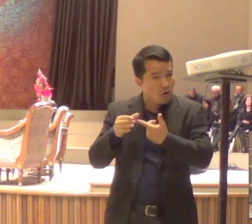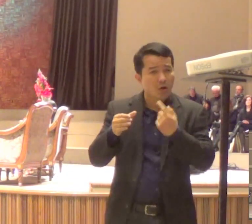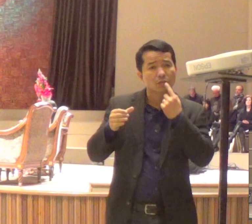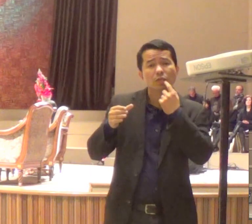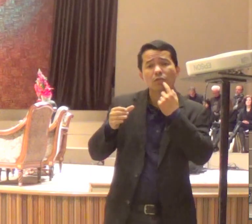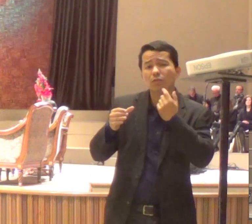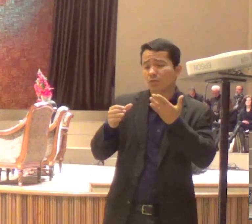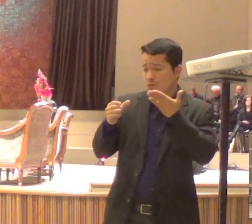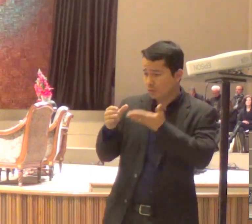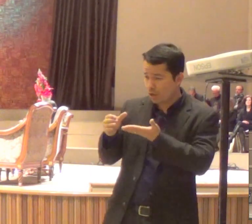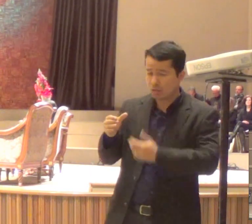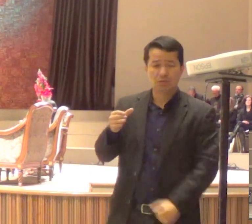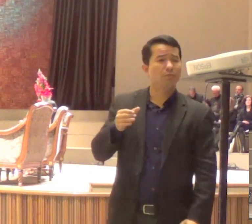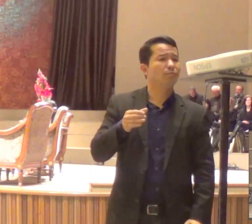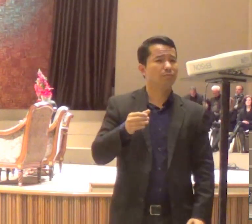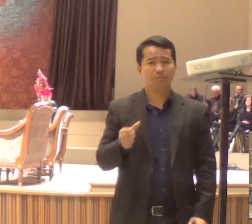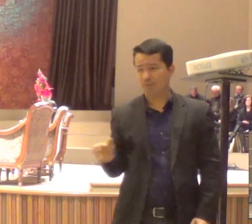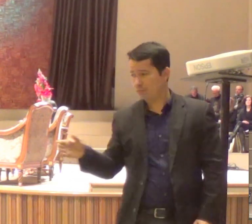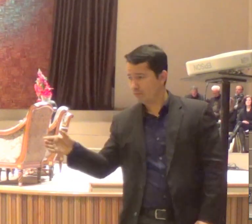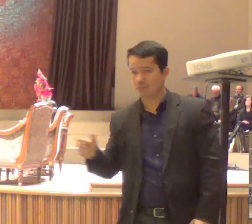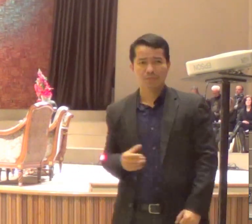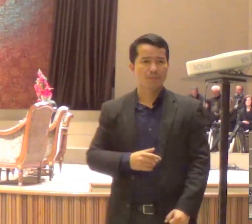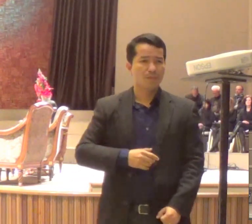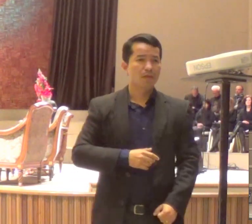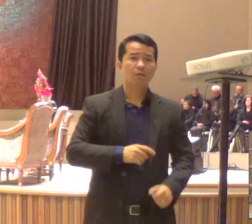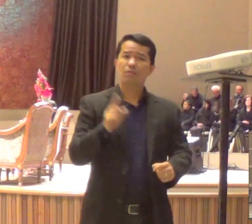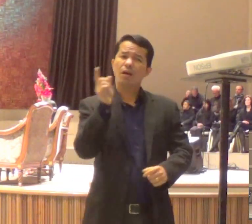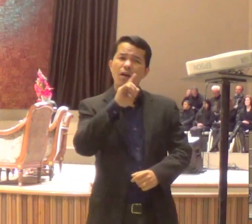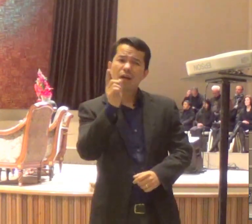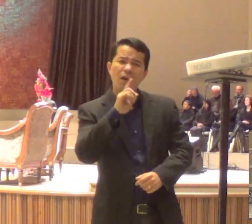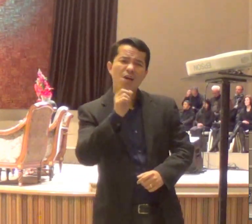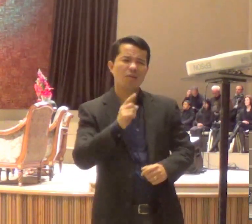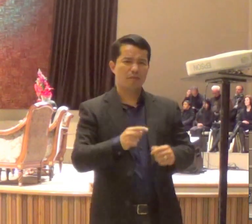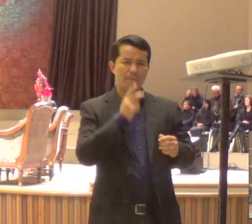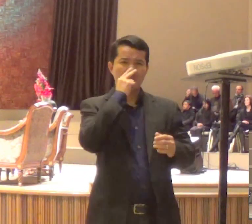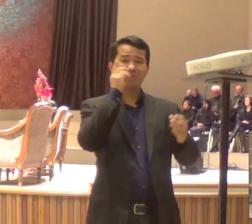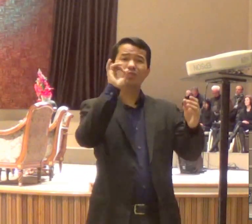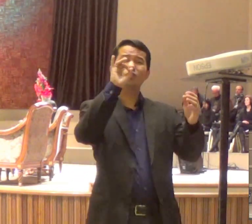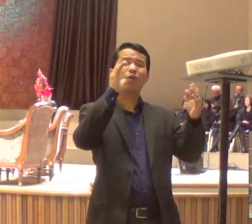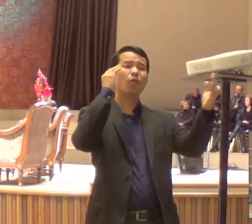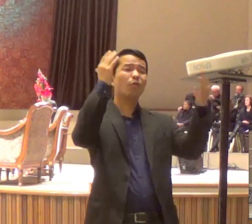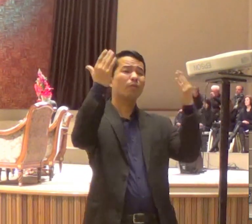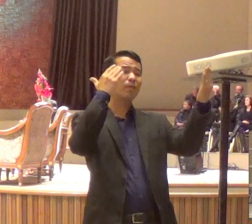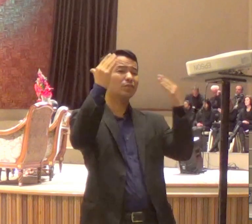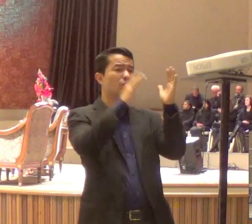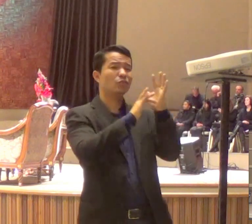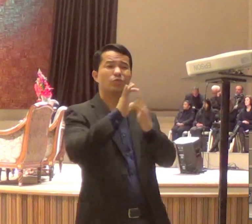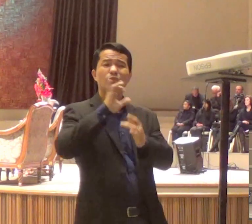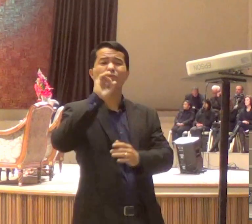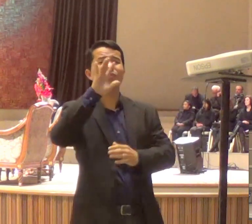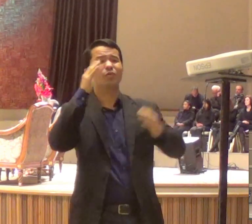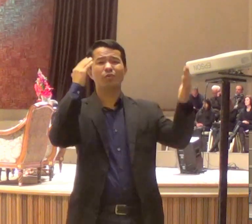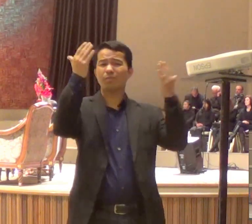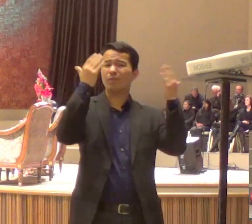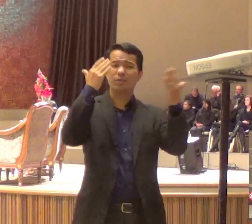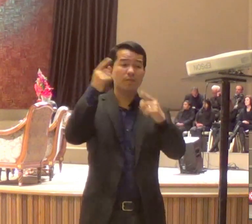fé. E quando a gente celebra com esses símbolos de fé, alguma coisa tremenda de Deus